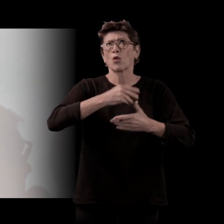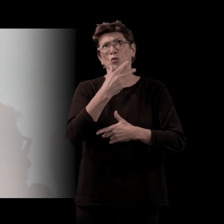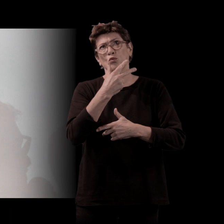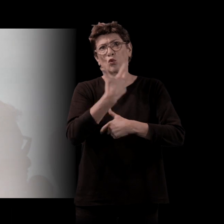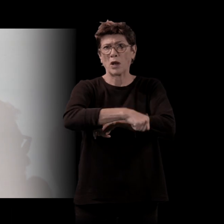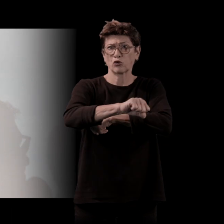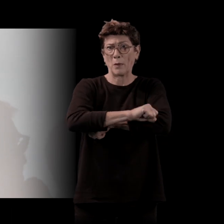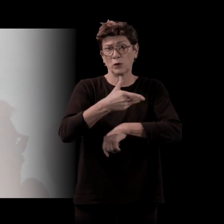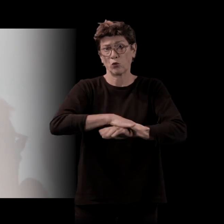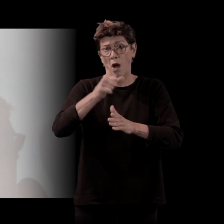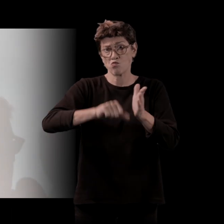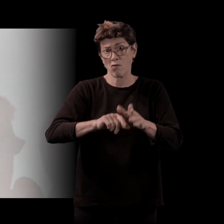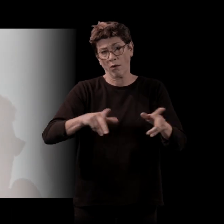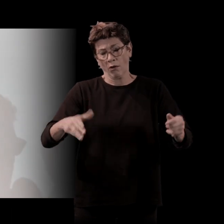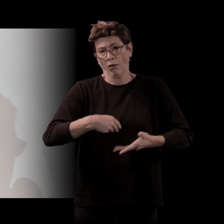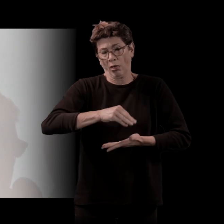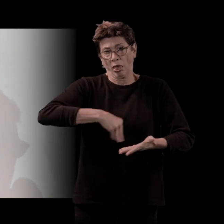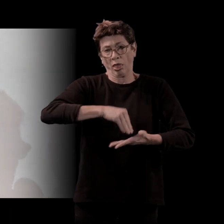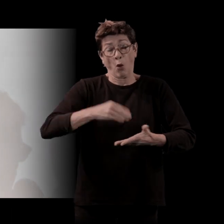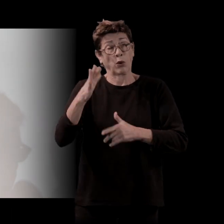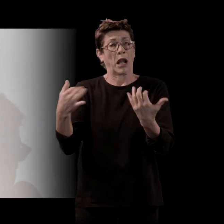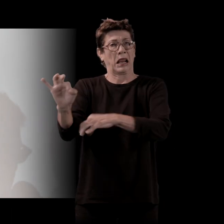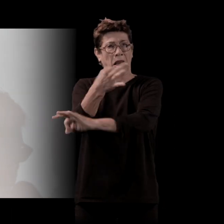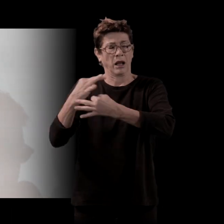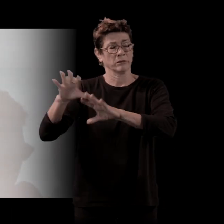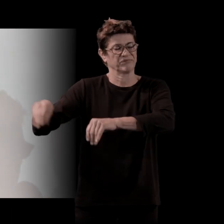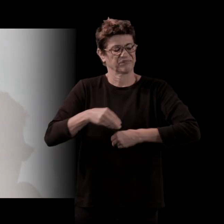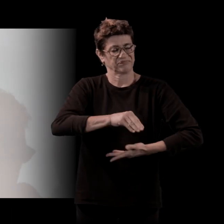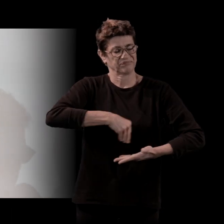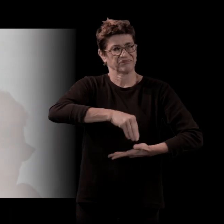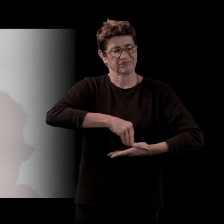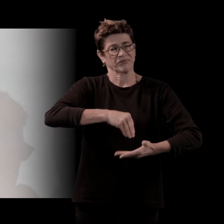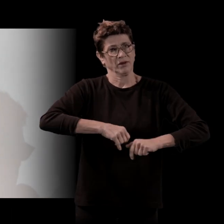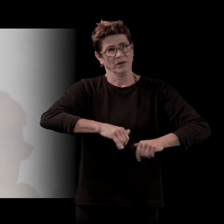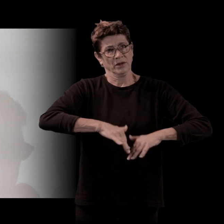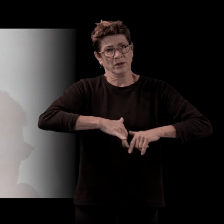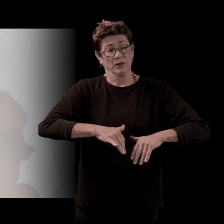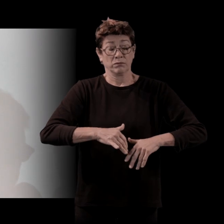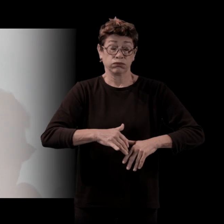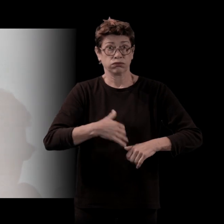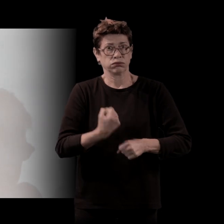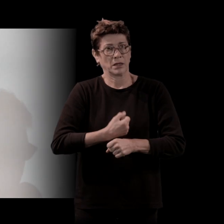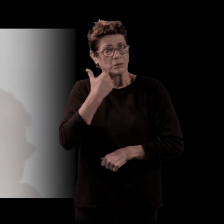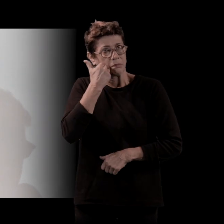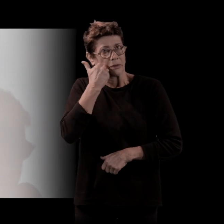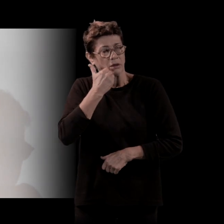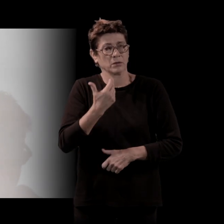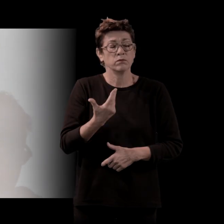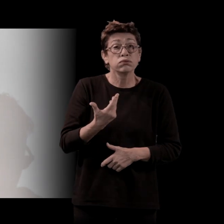ce que des autres disaient. Et que c'était quand même un boulot très pénible. Je le raconte souvent, mais c'est vrai, j'arrivais toujours le